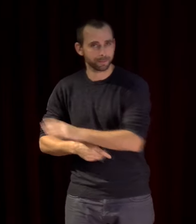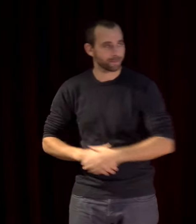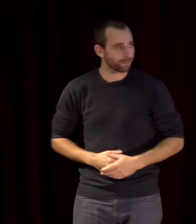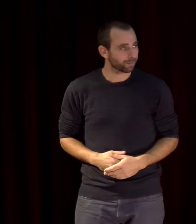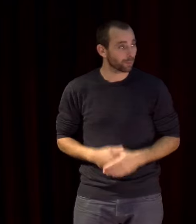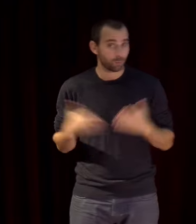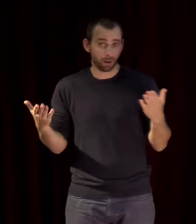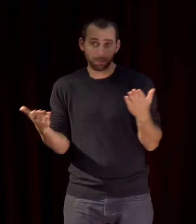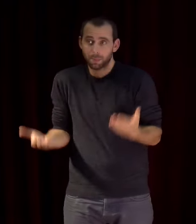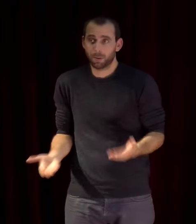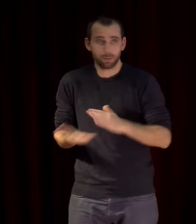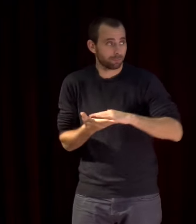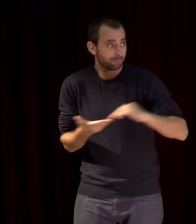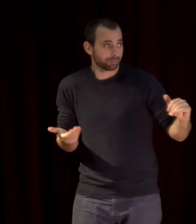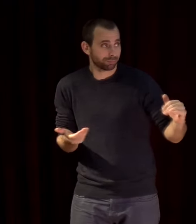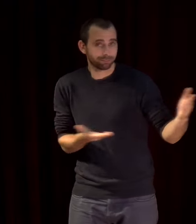parole, exactement.